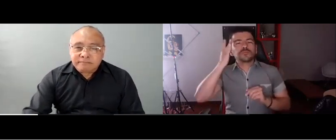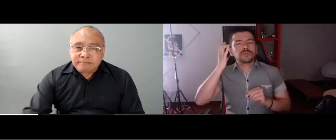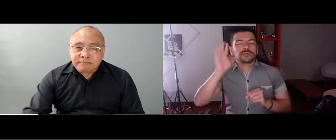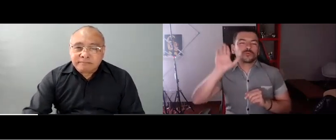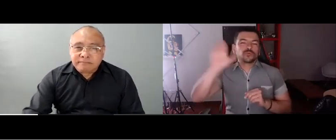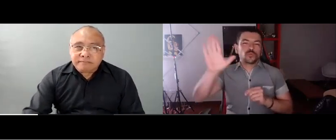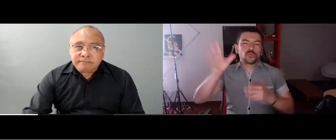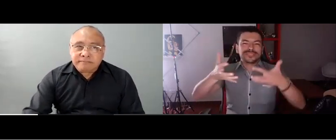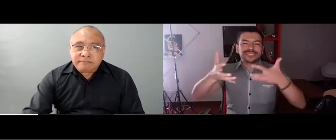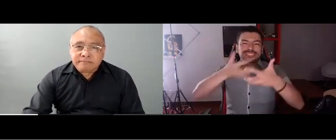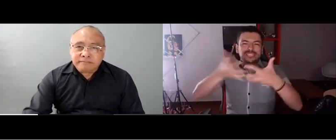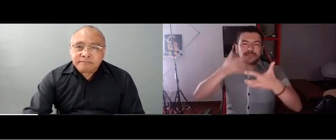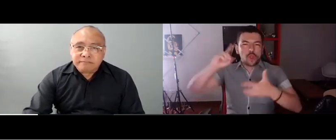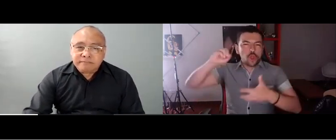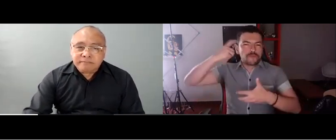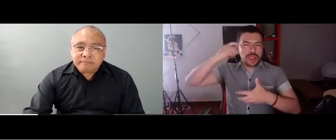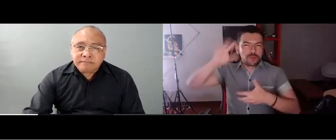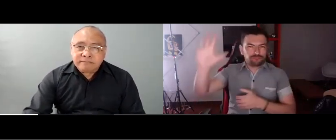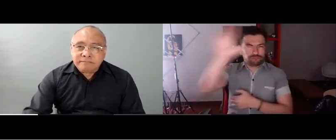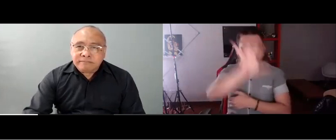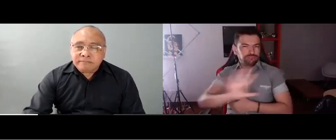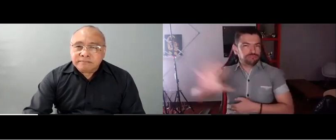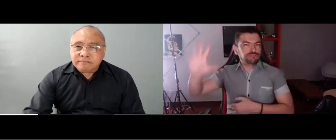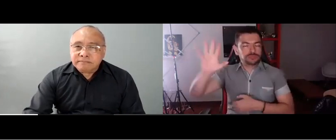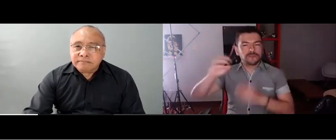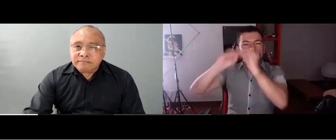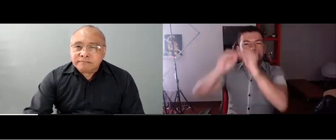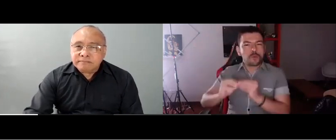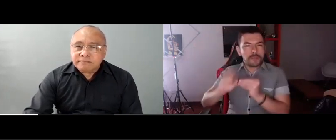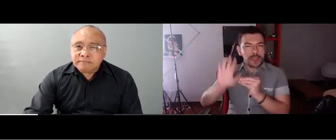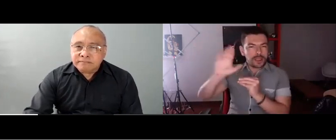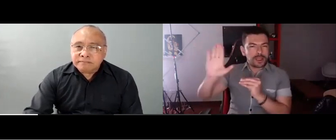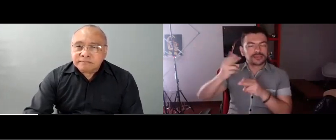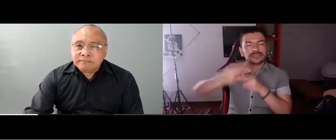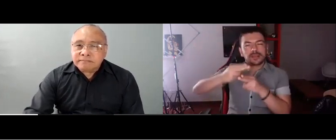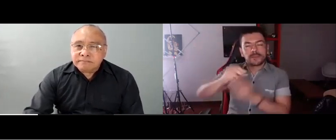Y como don Henry lo decía, específicamente, el sistema de gobierno